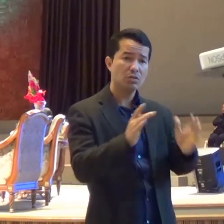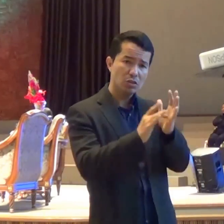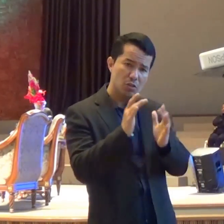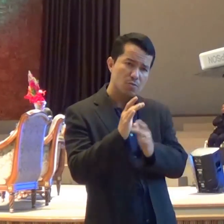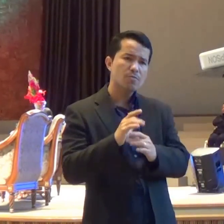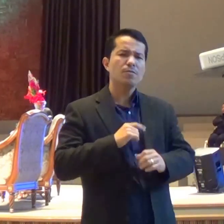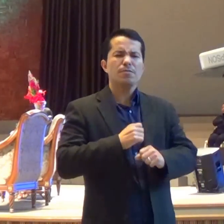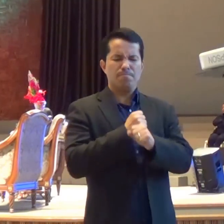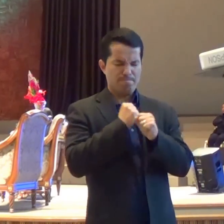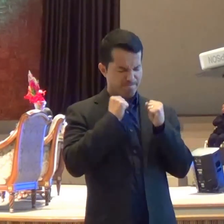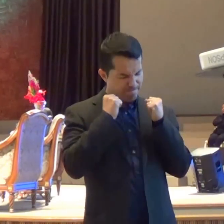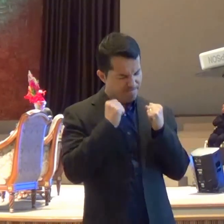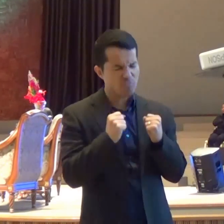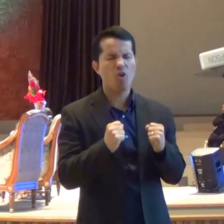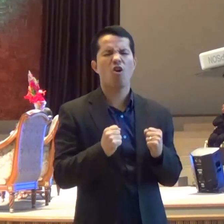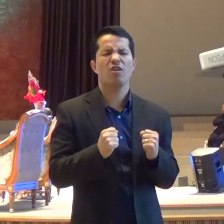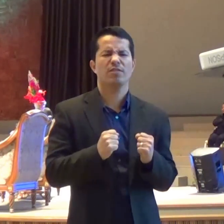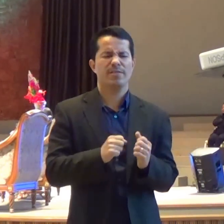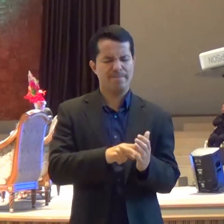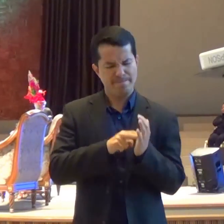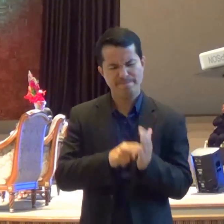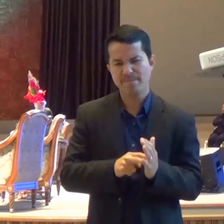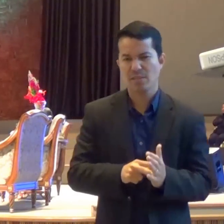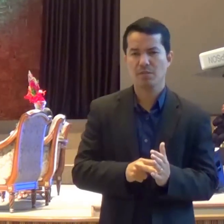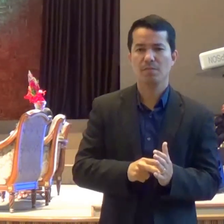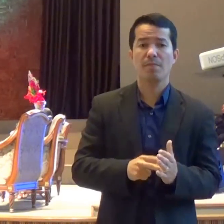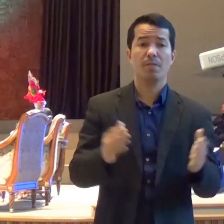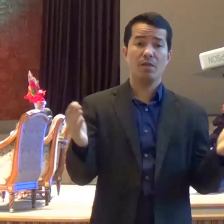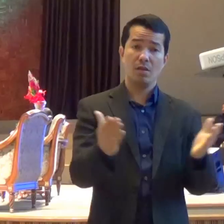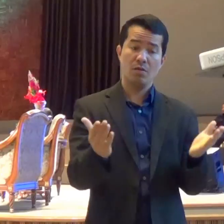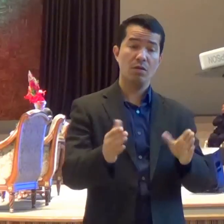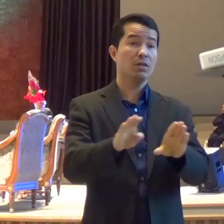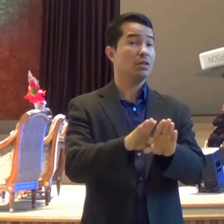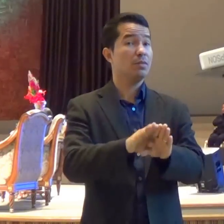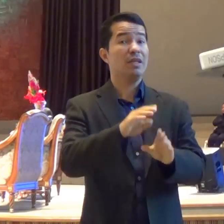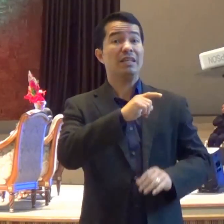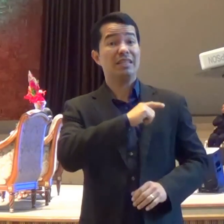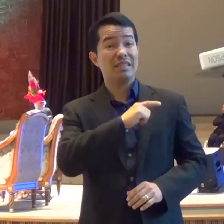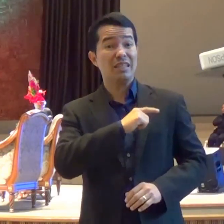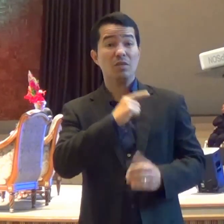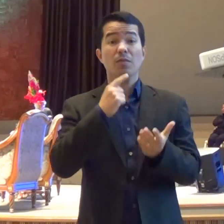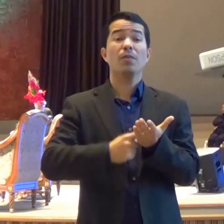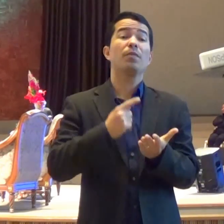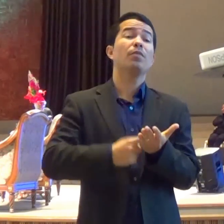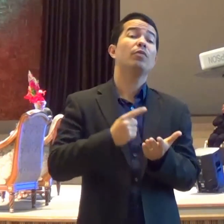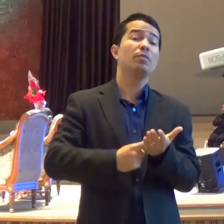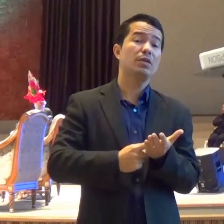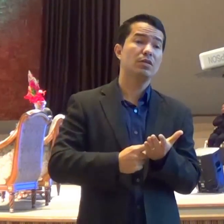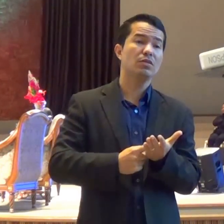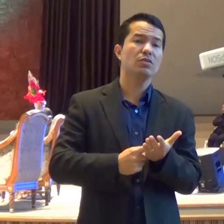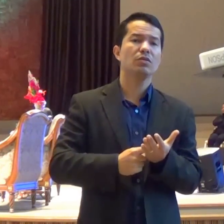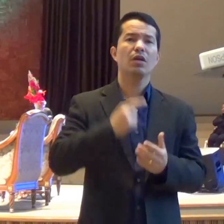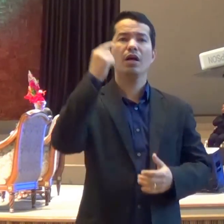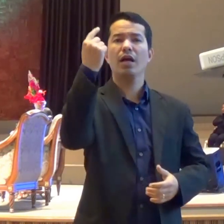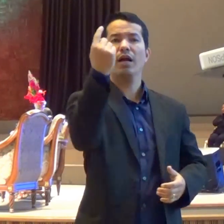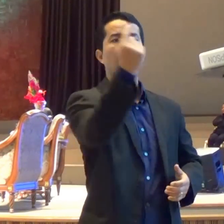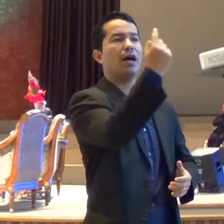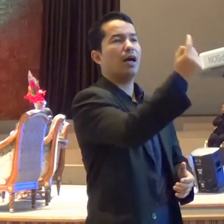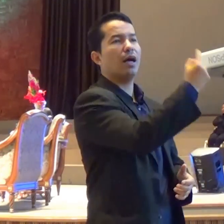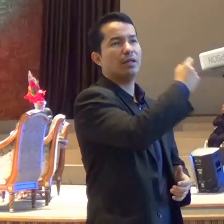memorial Simboliza Também O compromisso De cada um De nós Com